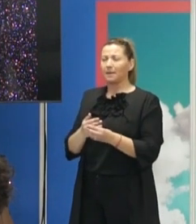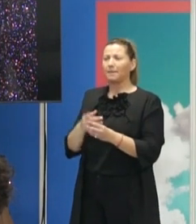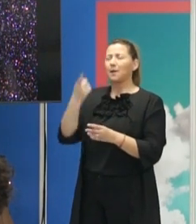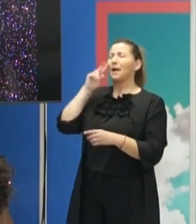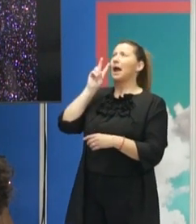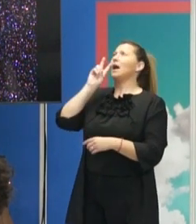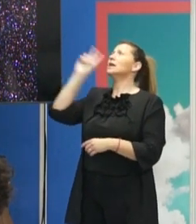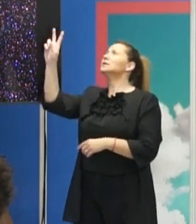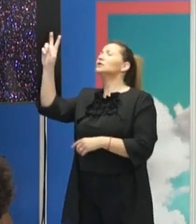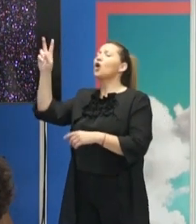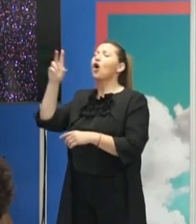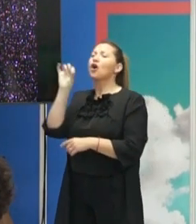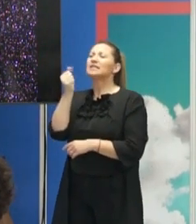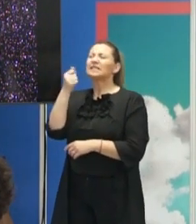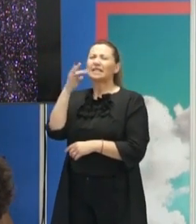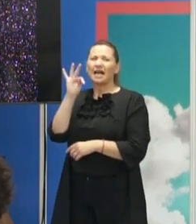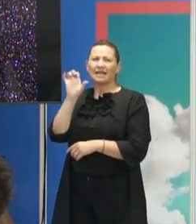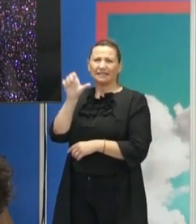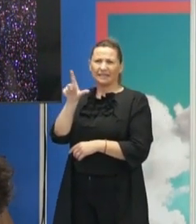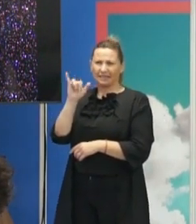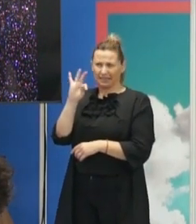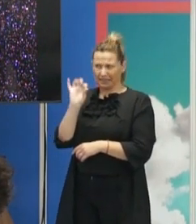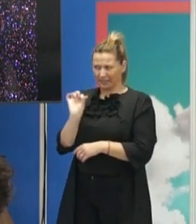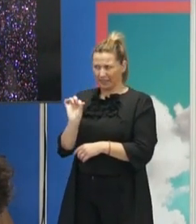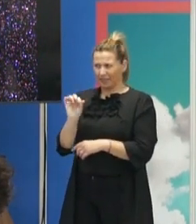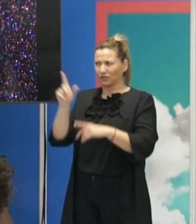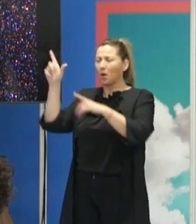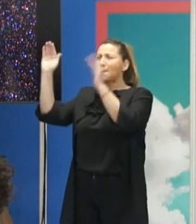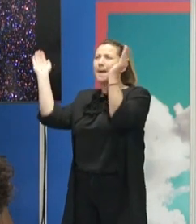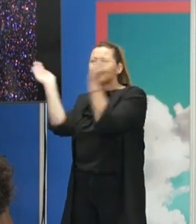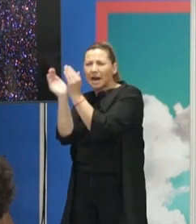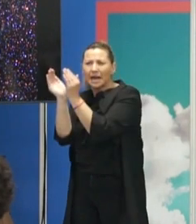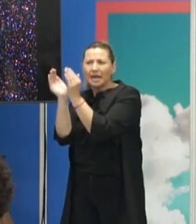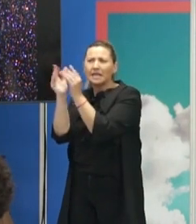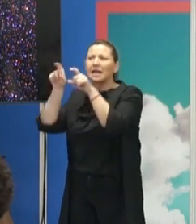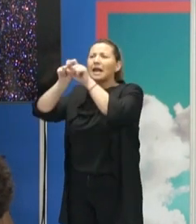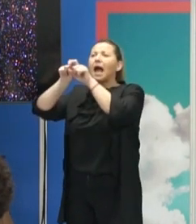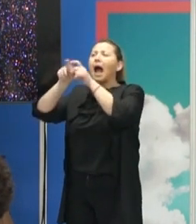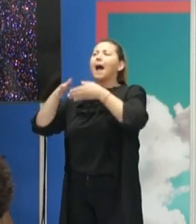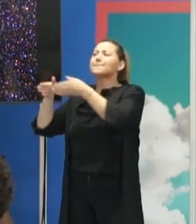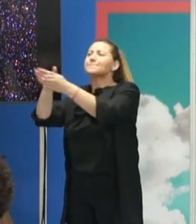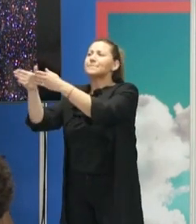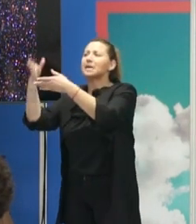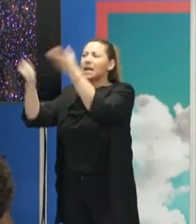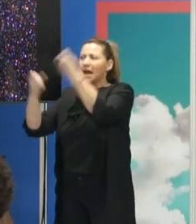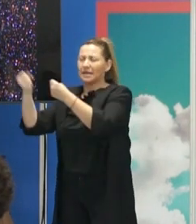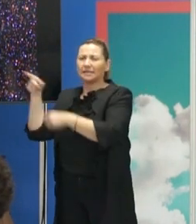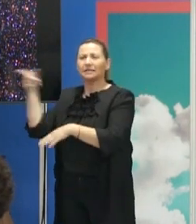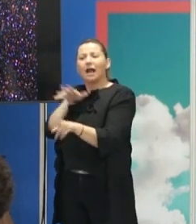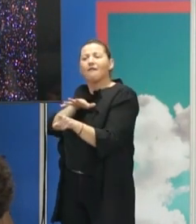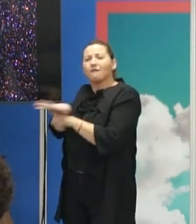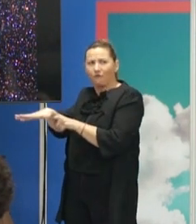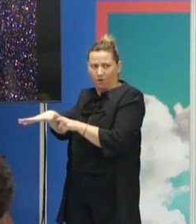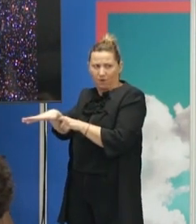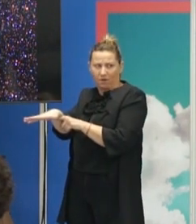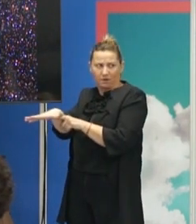mirar galaxias que son satélites. Galaxias mucho más pequeñas que la Vía Láctea, que están orbitando en torno a ella y que están muy influidas por la Vía